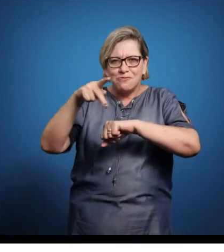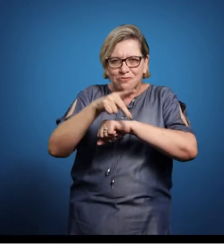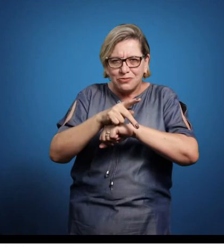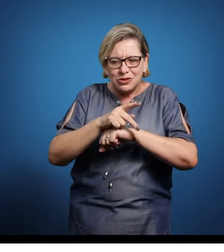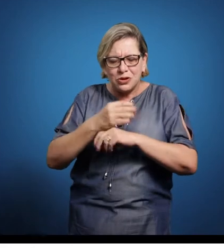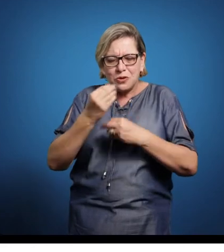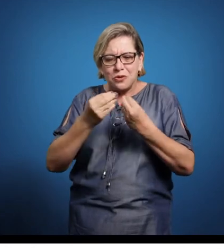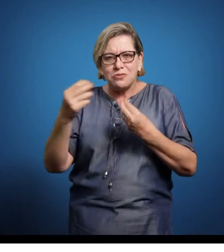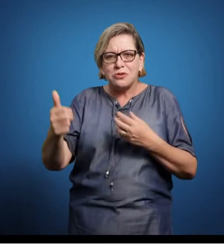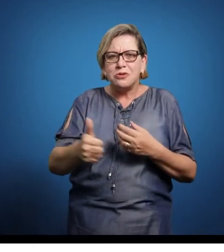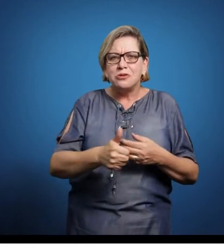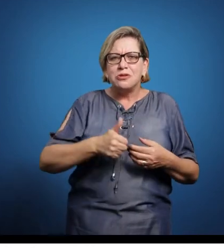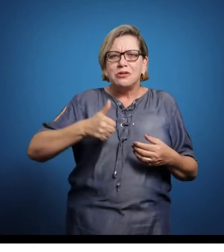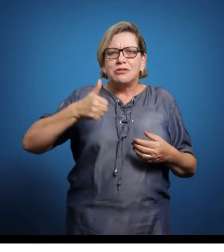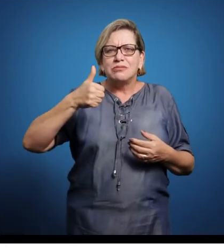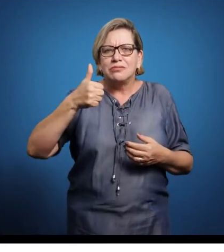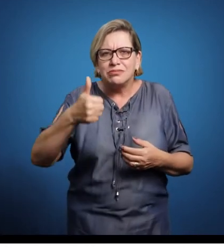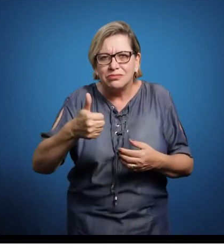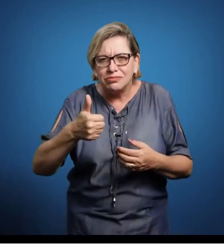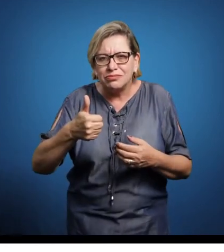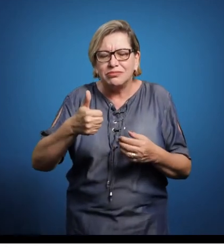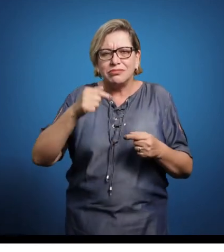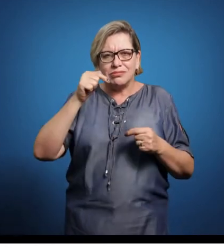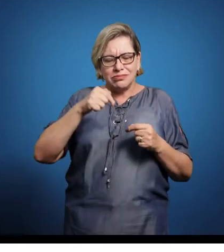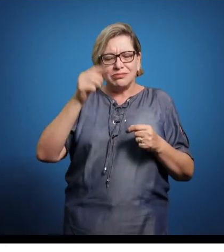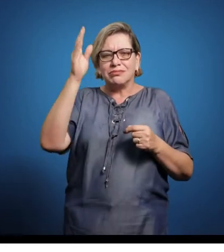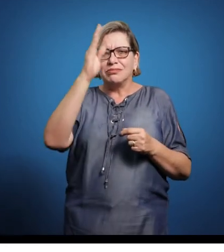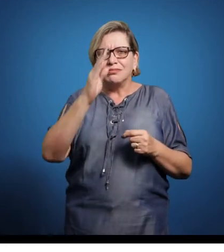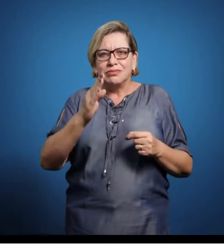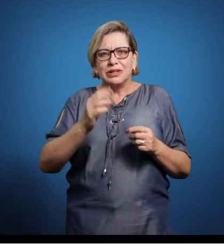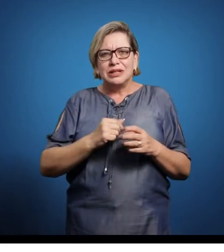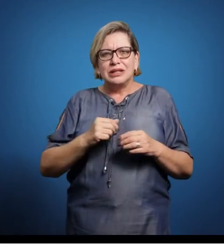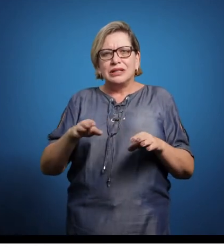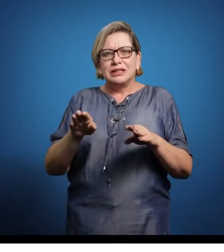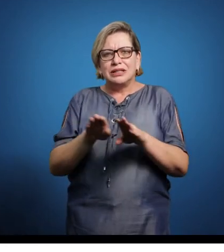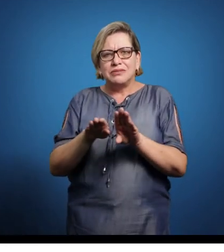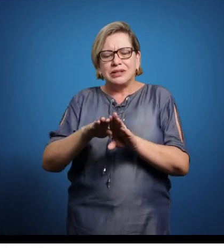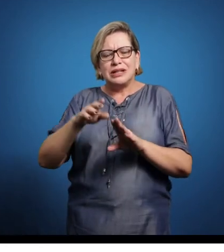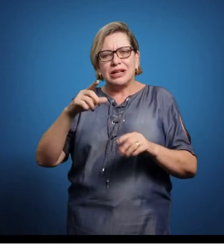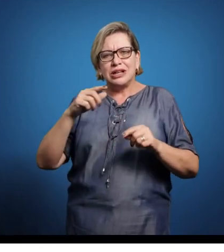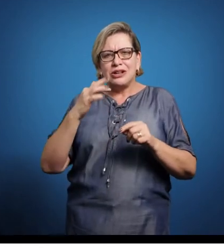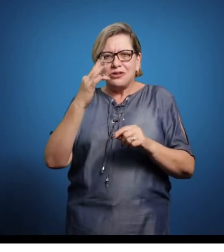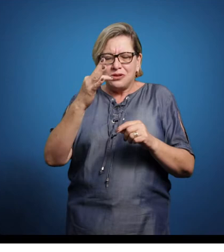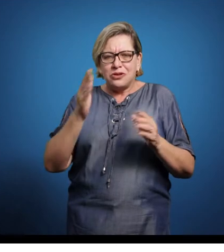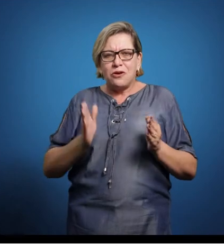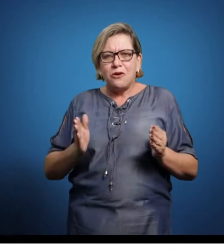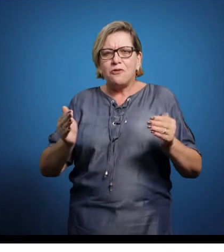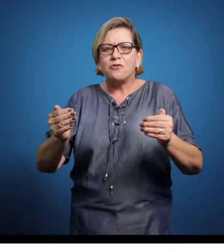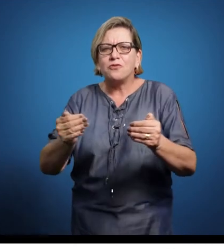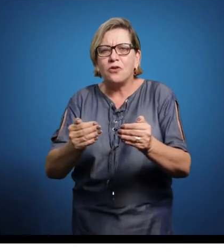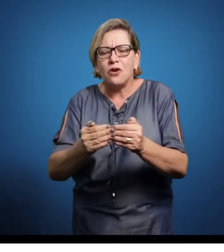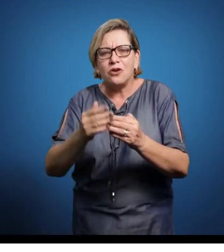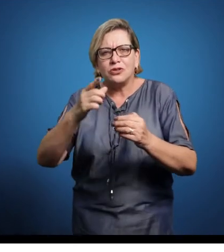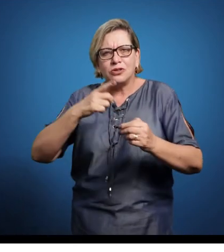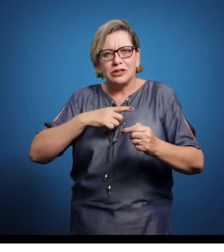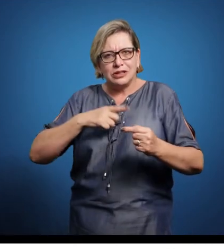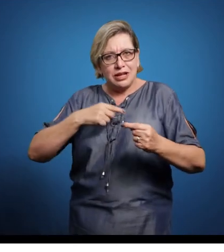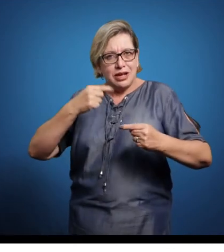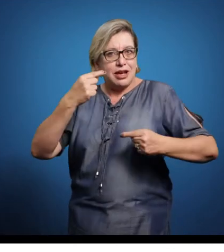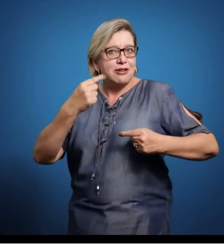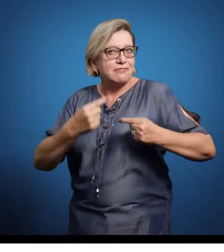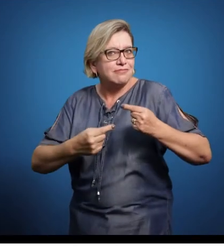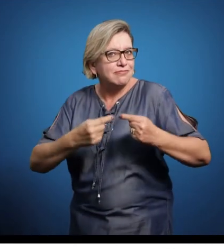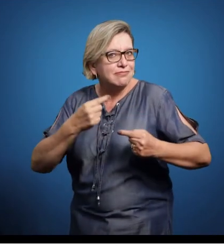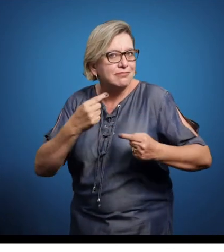melhoramento e aperfeiçoamento das nossas instituições. Teremos alguns fóruns de discussão, polemicíssimos, mas